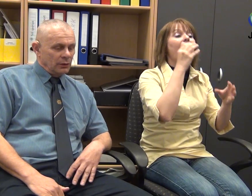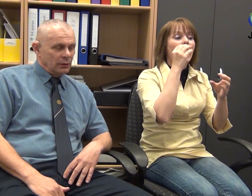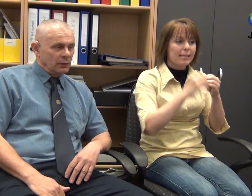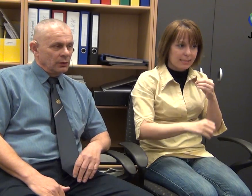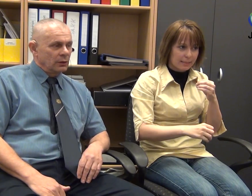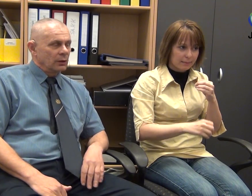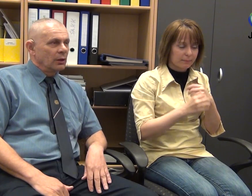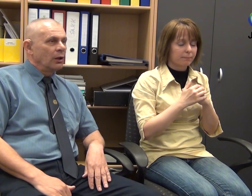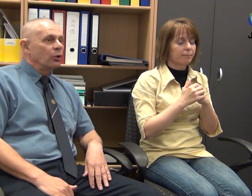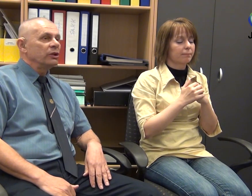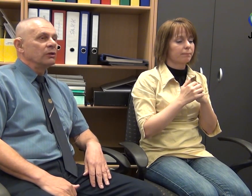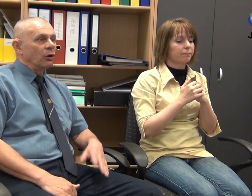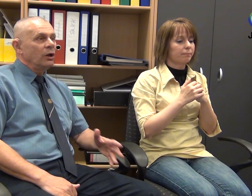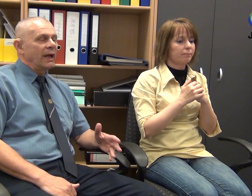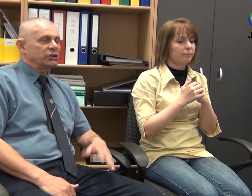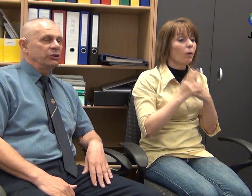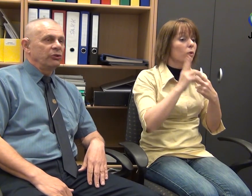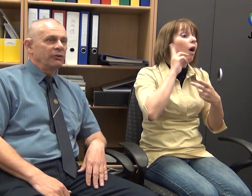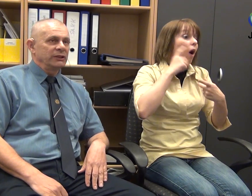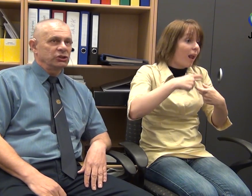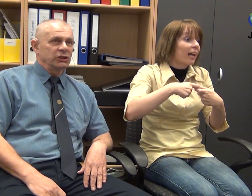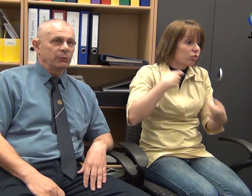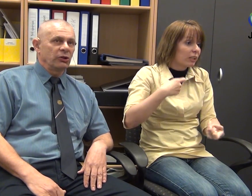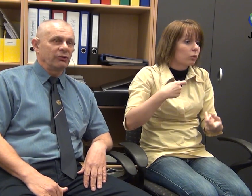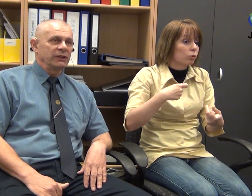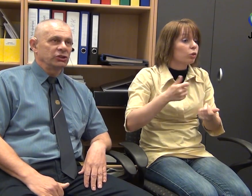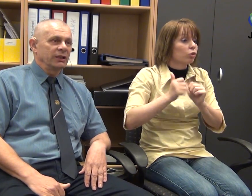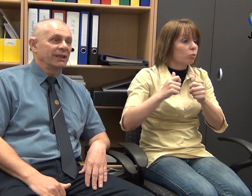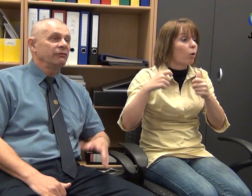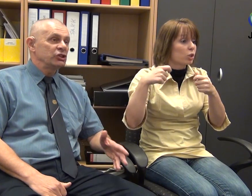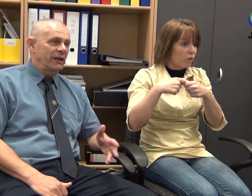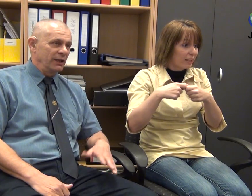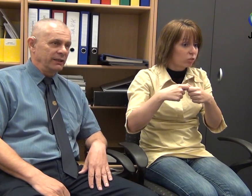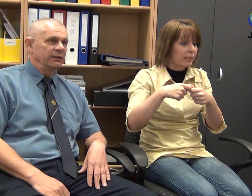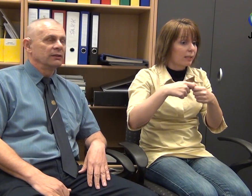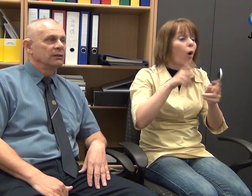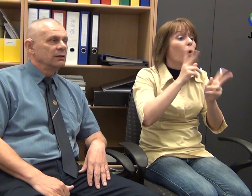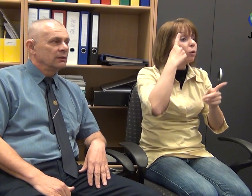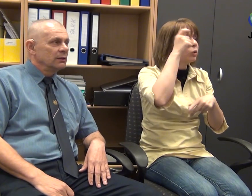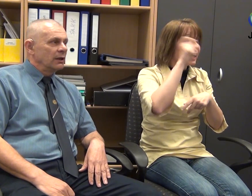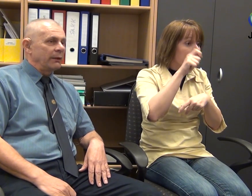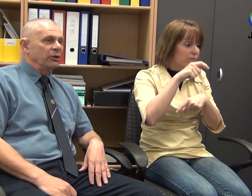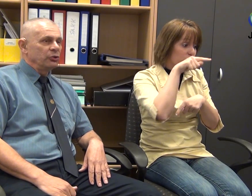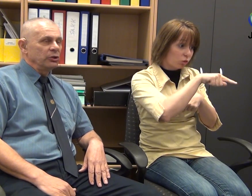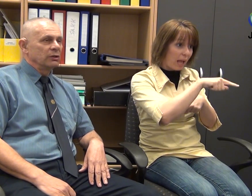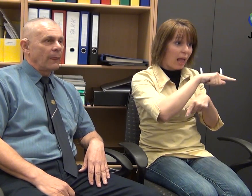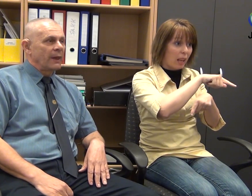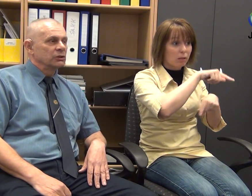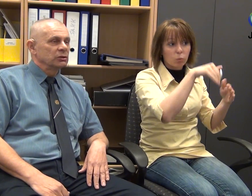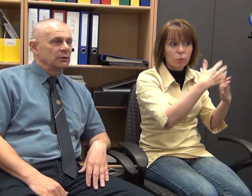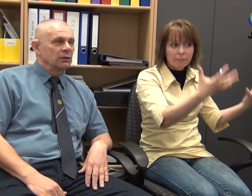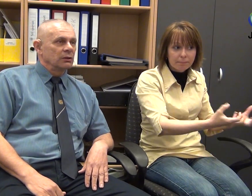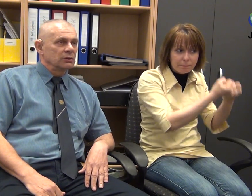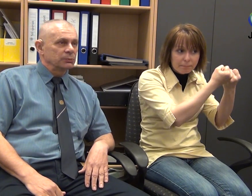Ezért, hogy a hallássirült szövetség, sportszövetség képviselve legyen ebbe az új